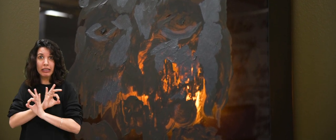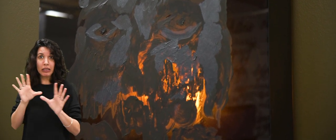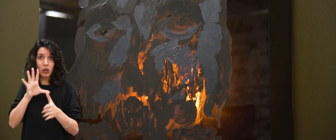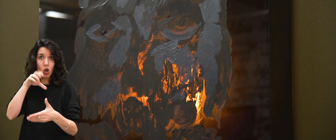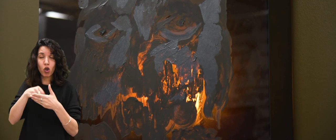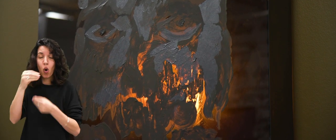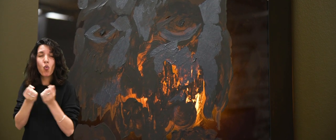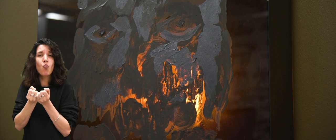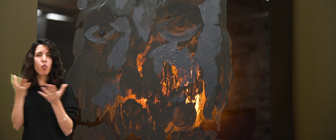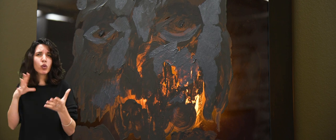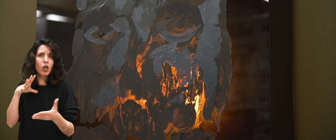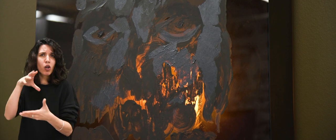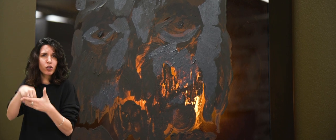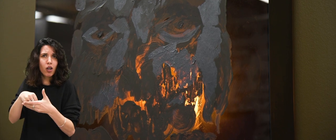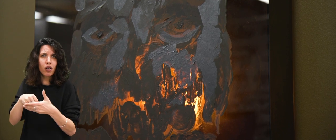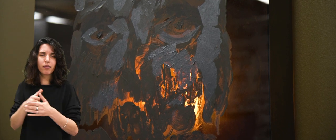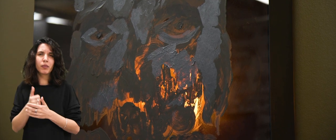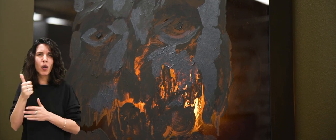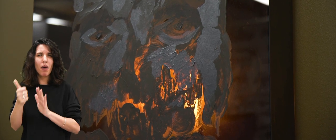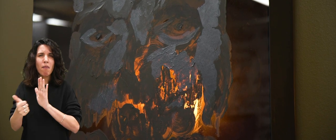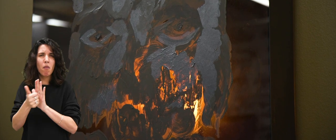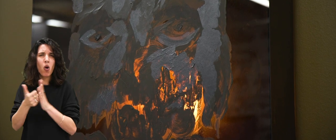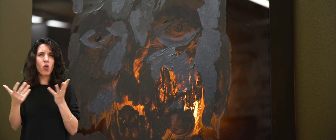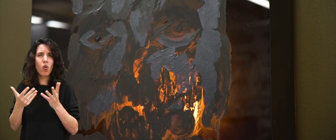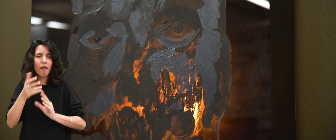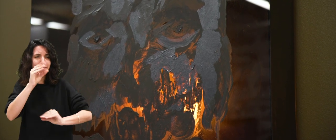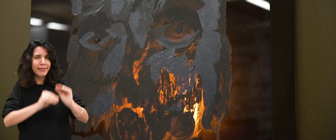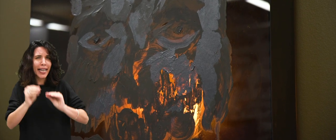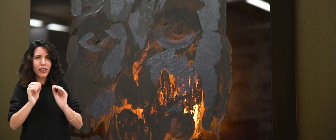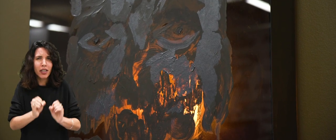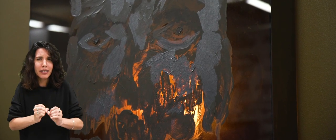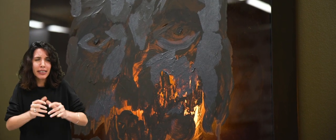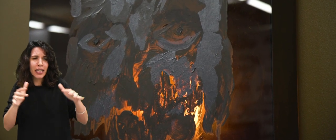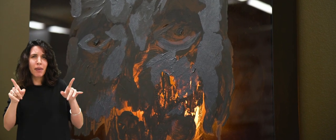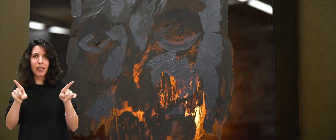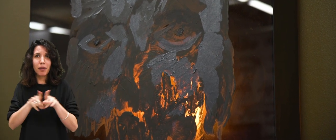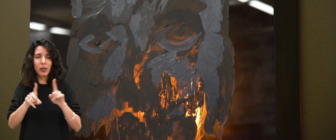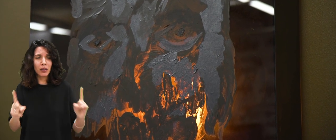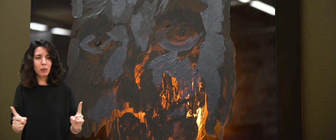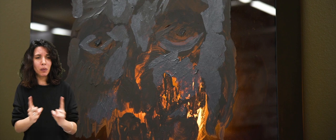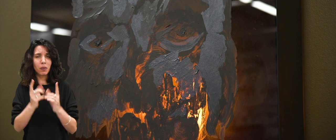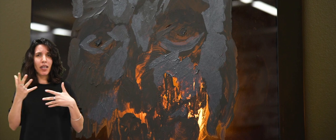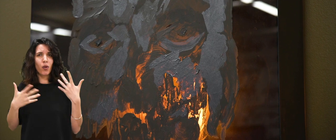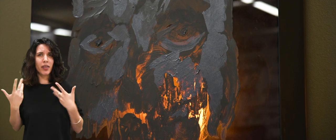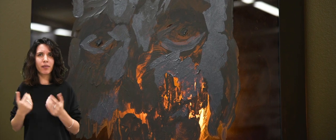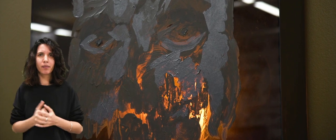genre, multi-genres, qui occupent des rôles de guérisseurs, de chamanes, mais aussi d'entremetteurs érotiques.